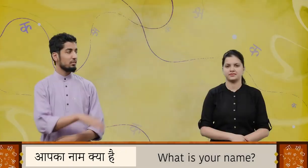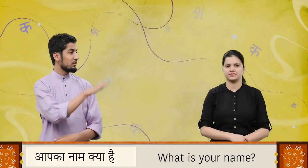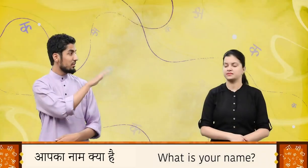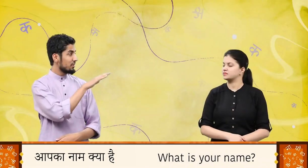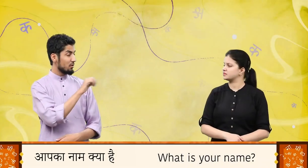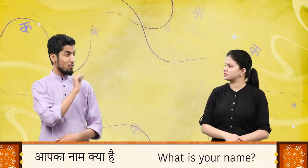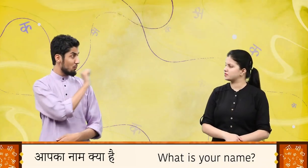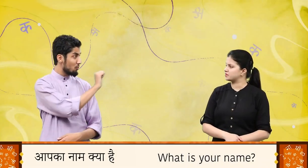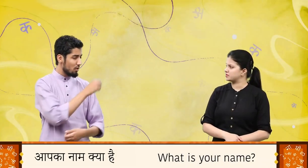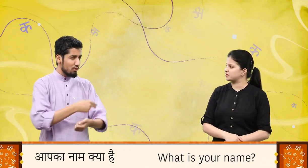आपका नाम क्या है?